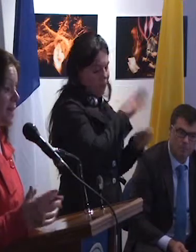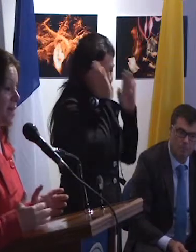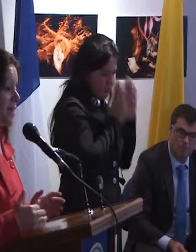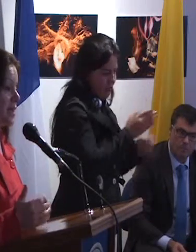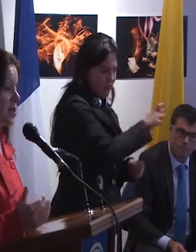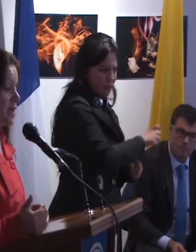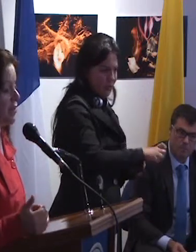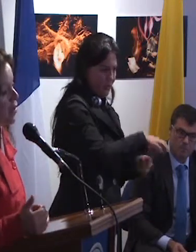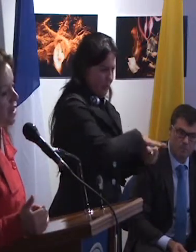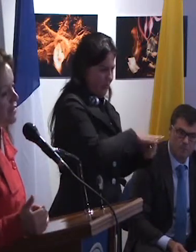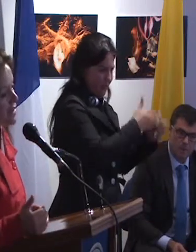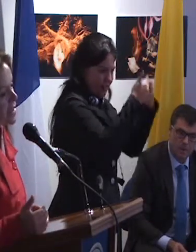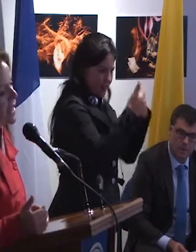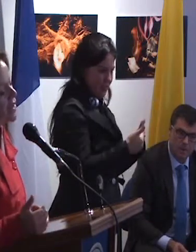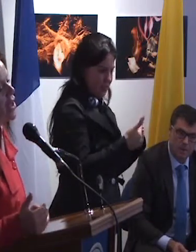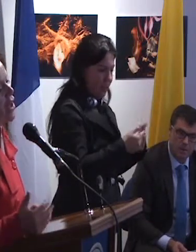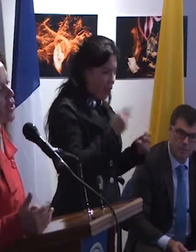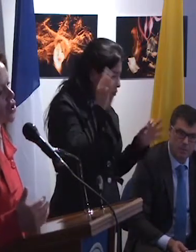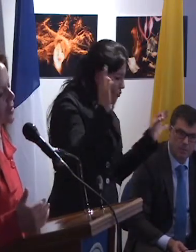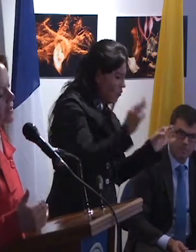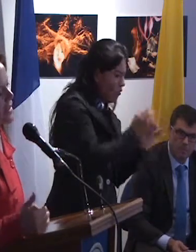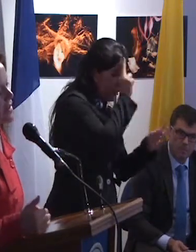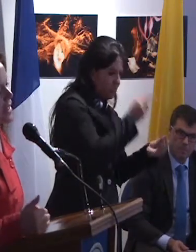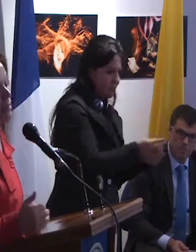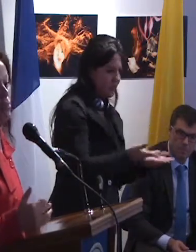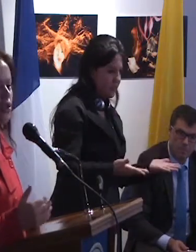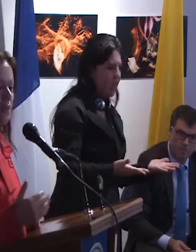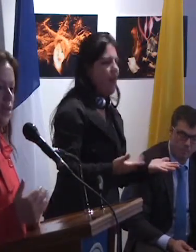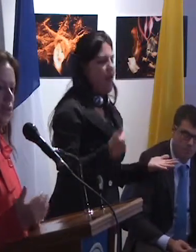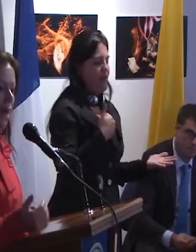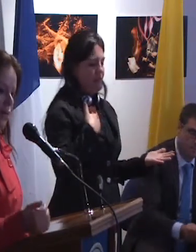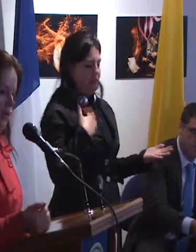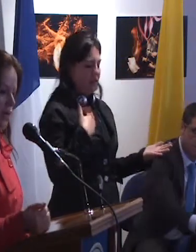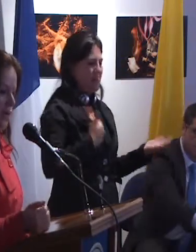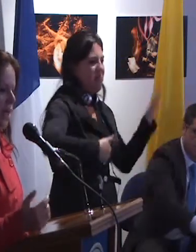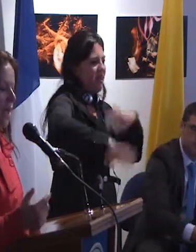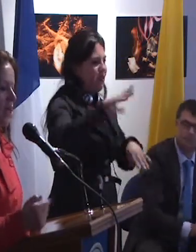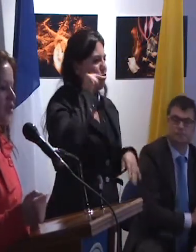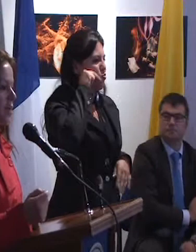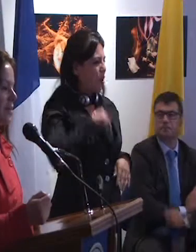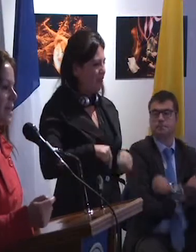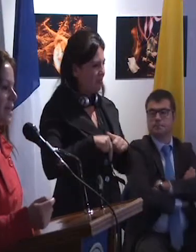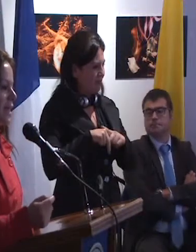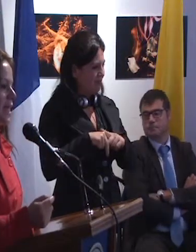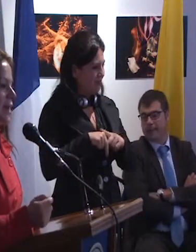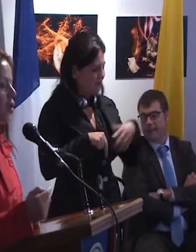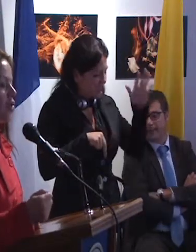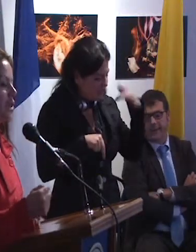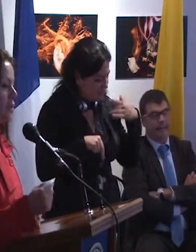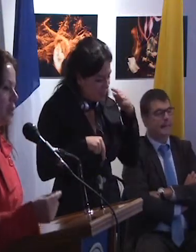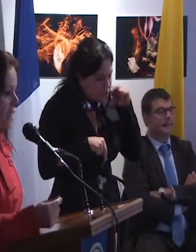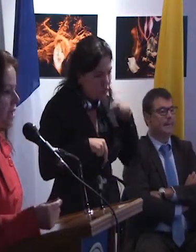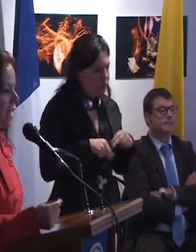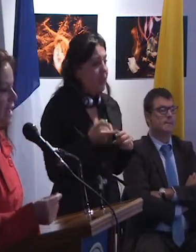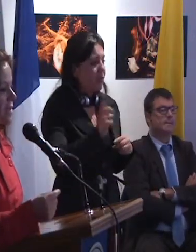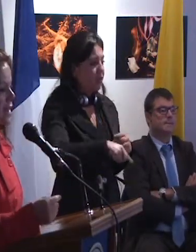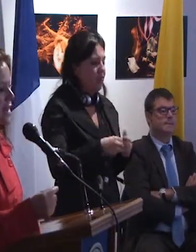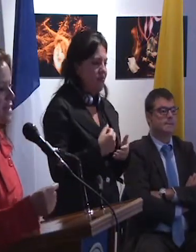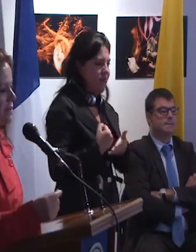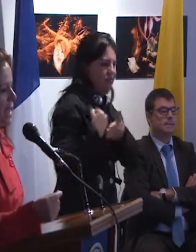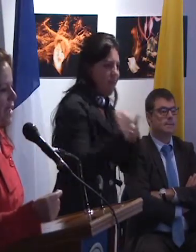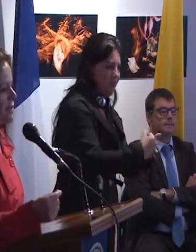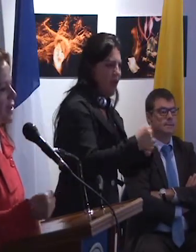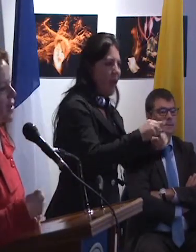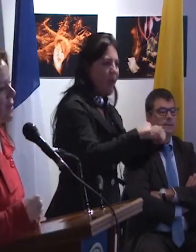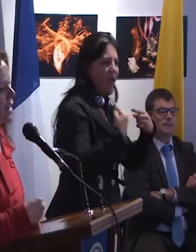discapacidad desde un enfoque de diversidad, nos permite ser mucho más humanos y nos permite contribuir a las